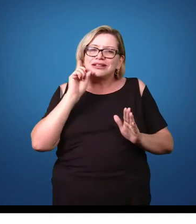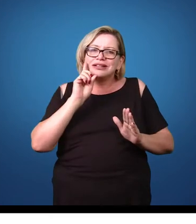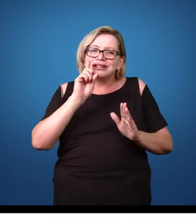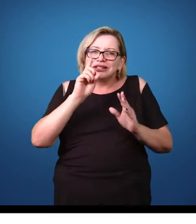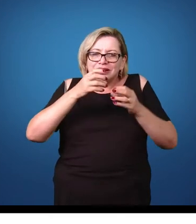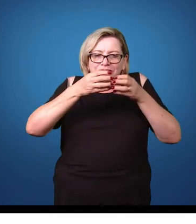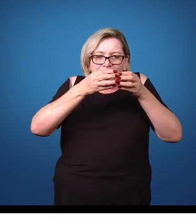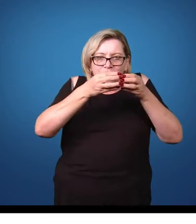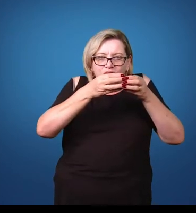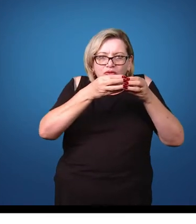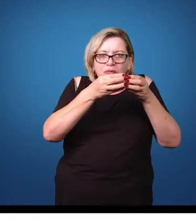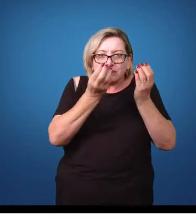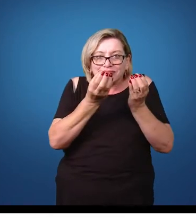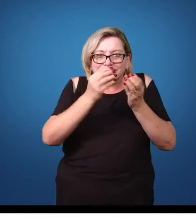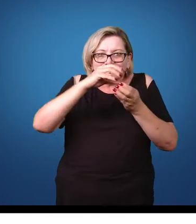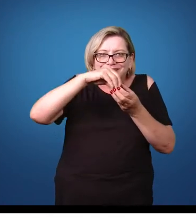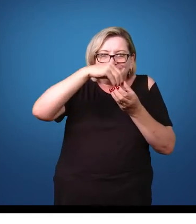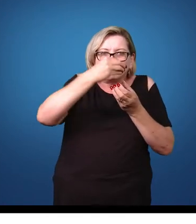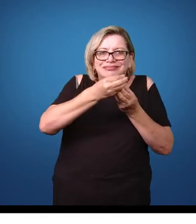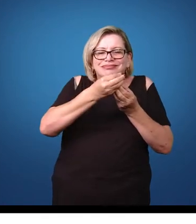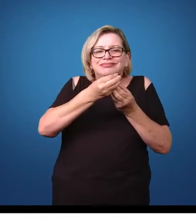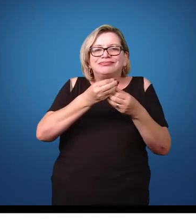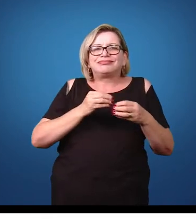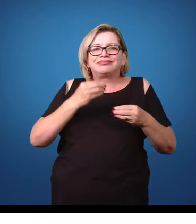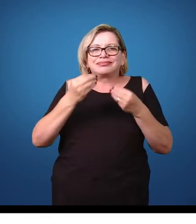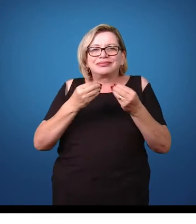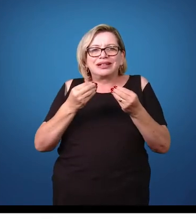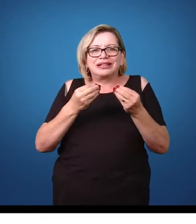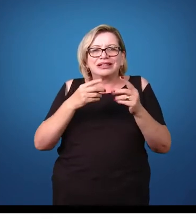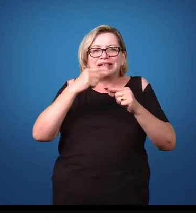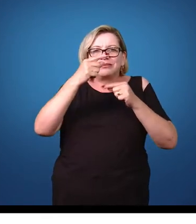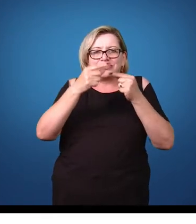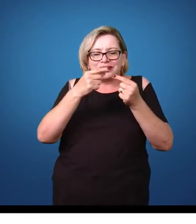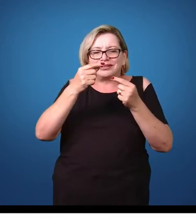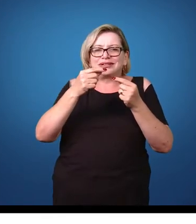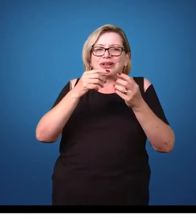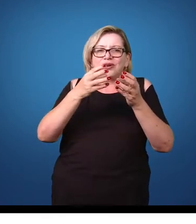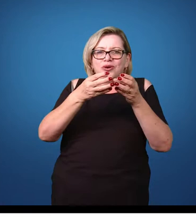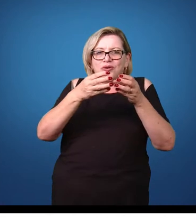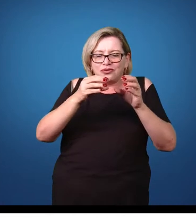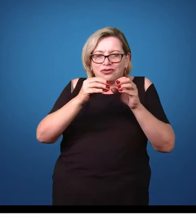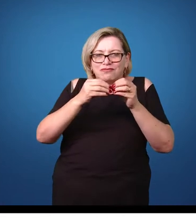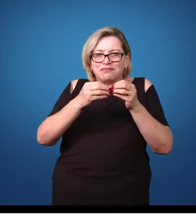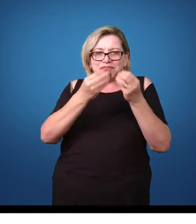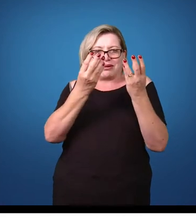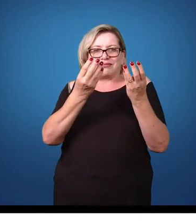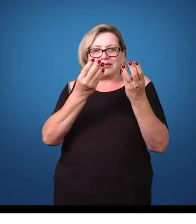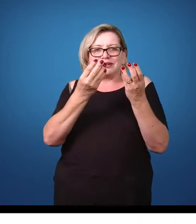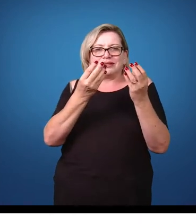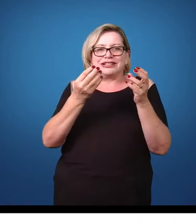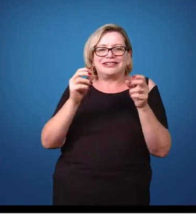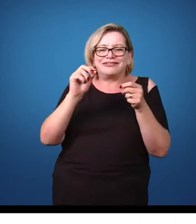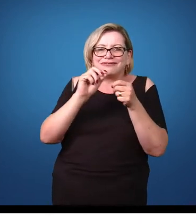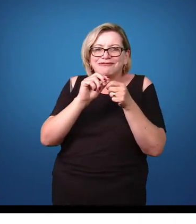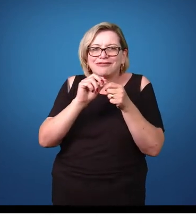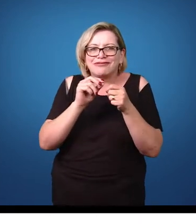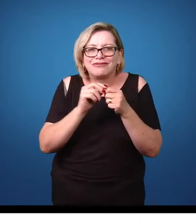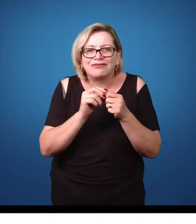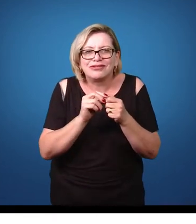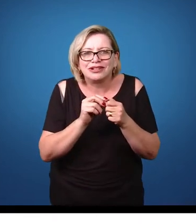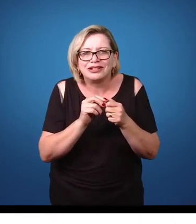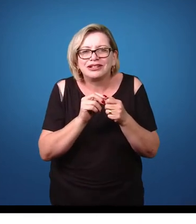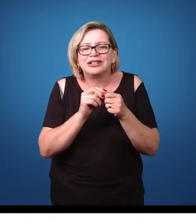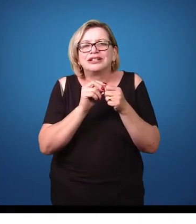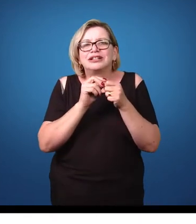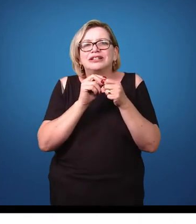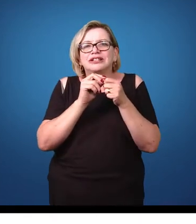dá ovo deposição desses ovos. Essas lêndias, elas vão eclodir formando